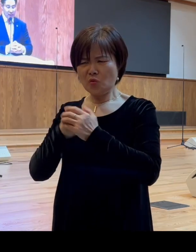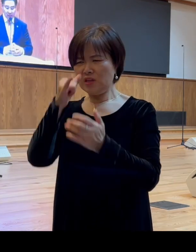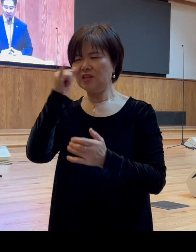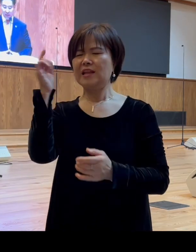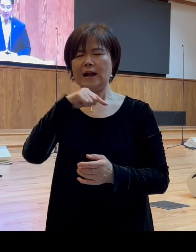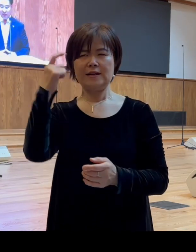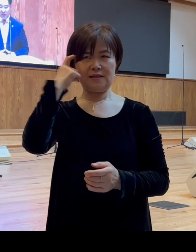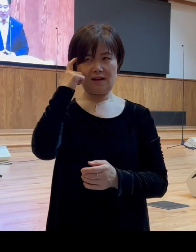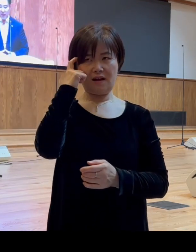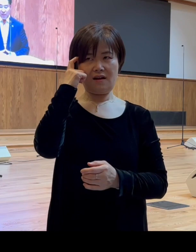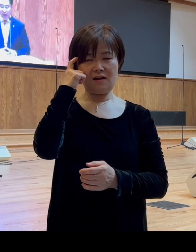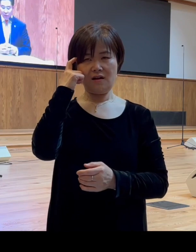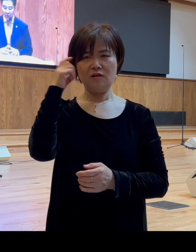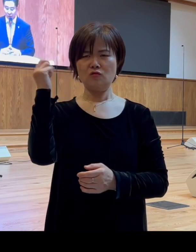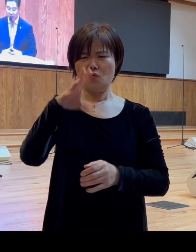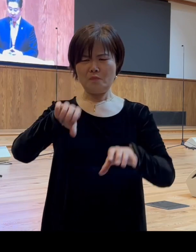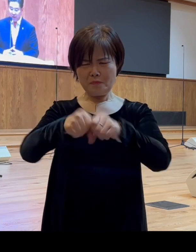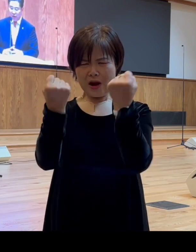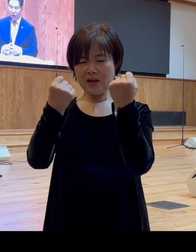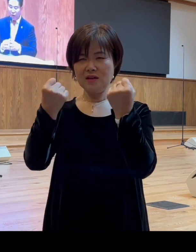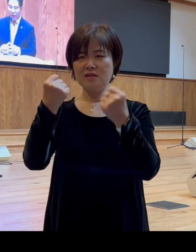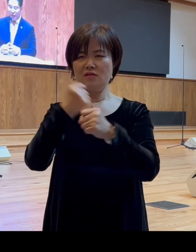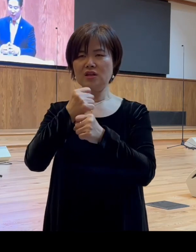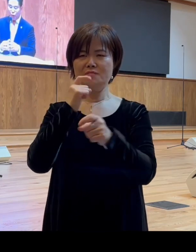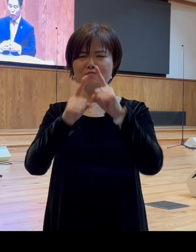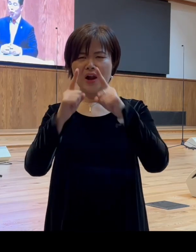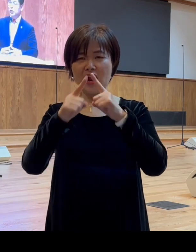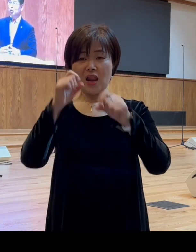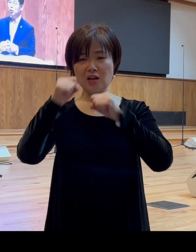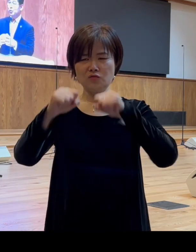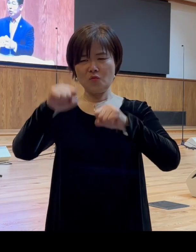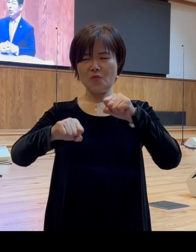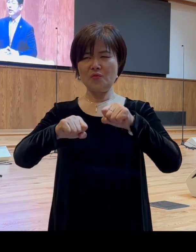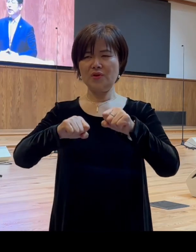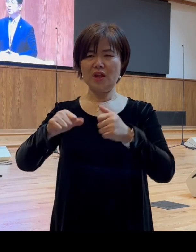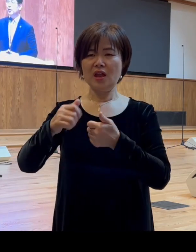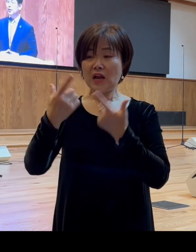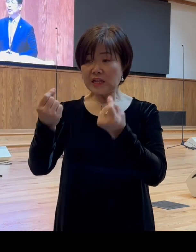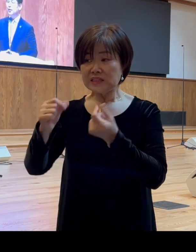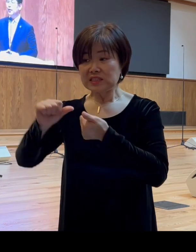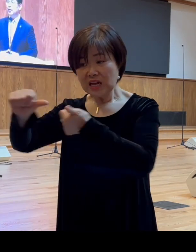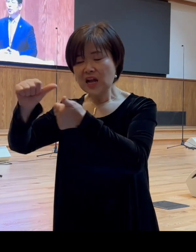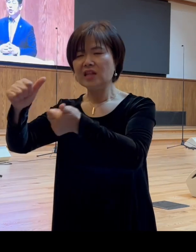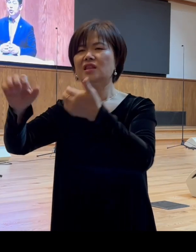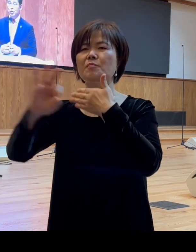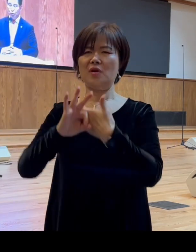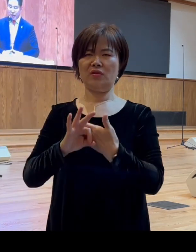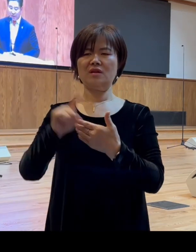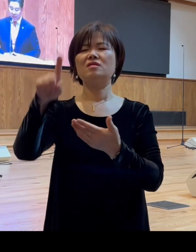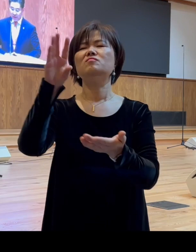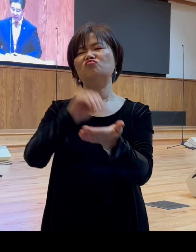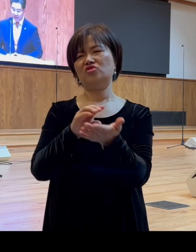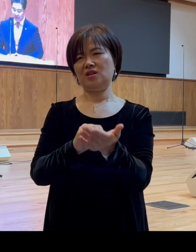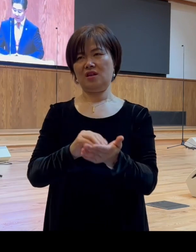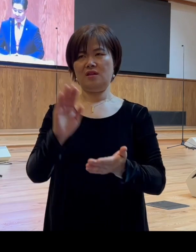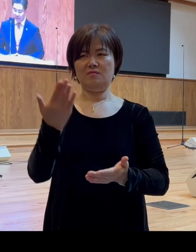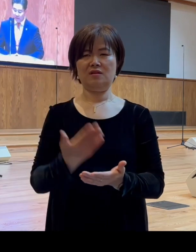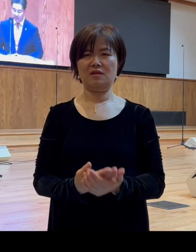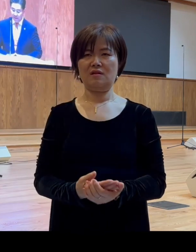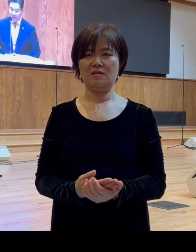파괴적인 언행의 동조에서 휩쓸려간다면 그럼 그것이 문제입니다 그럼 그렇게